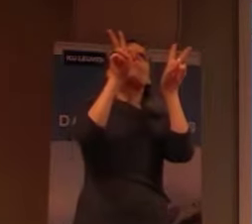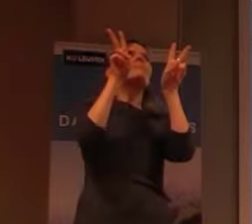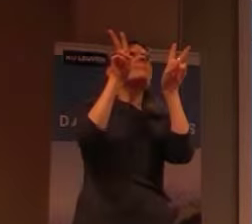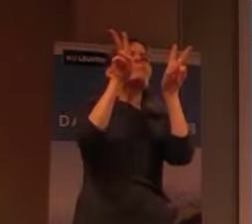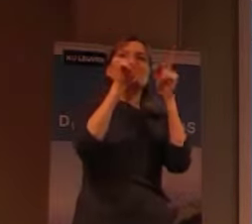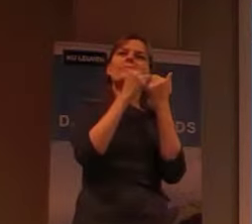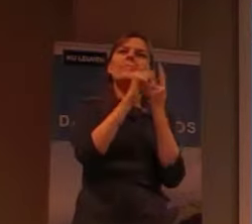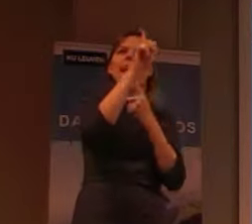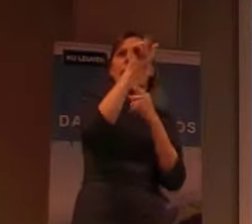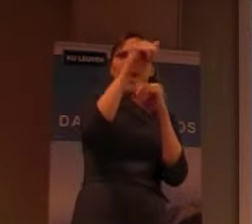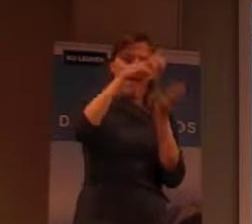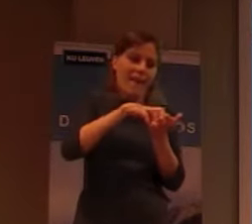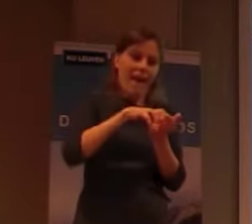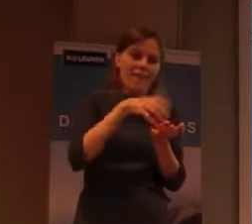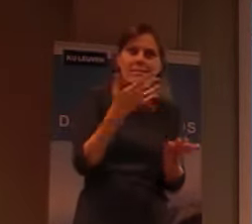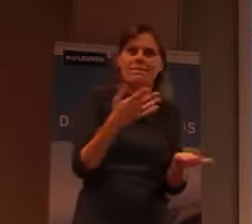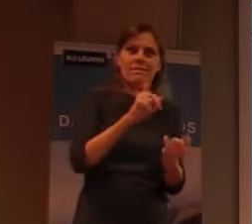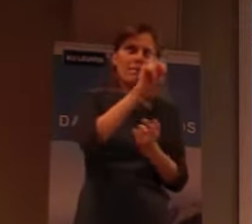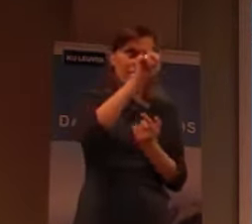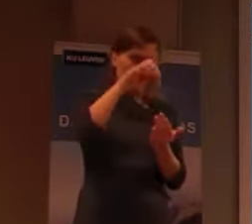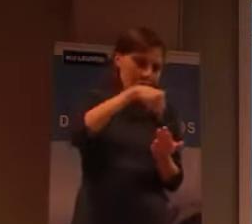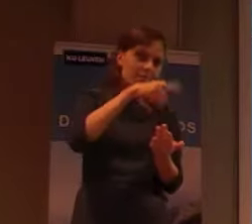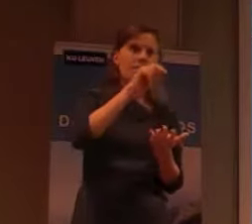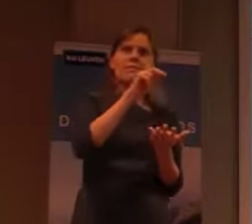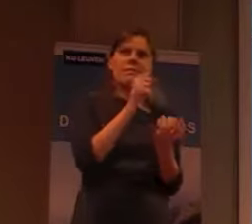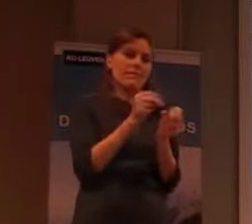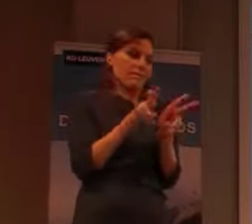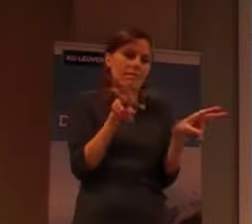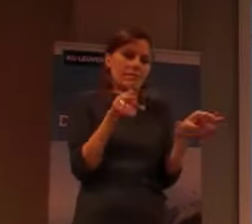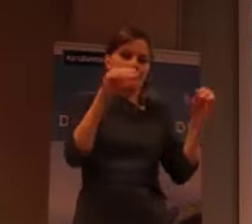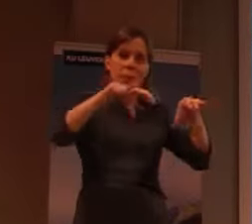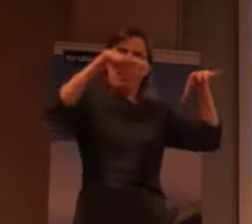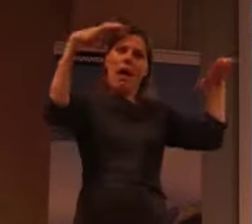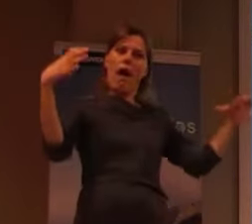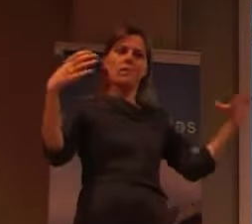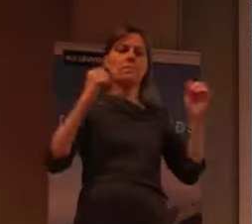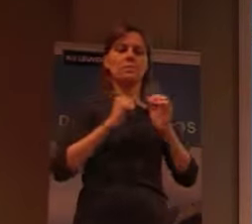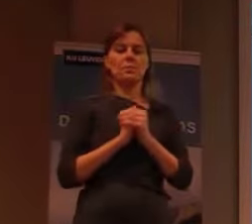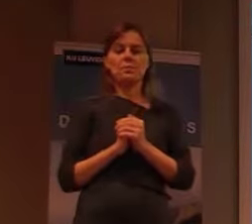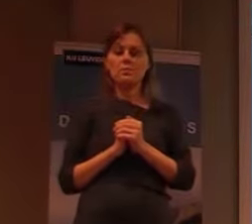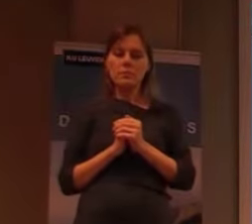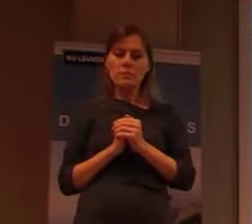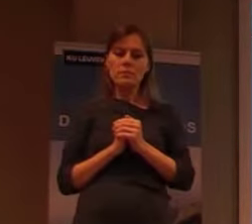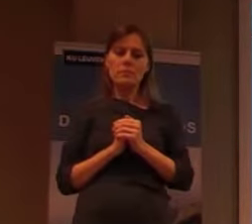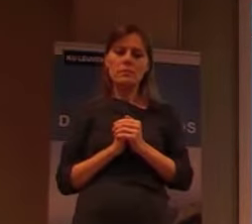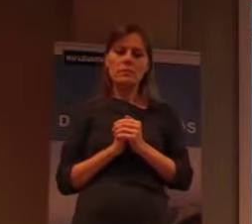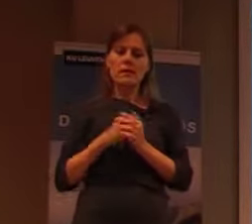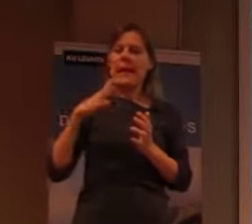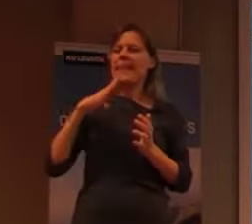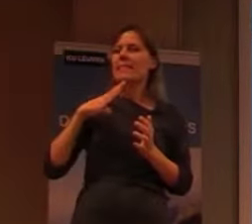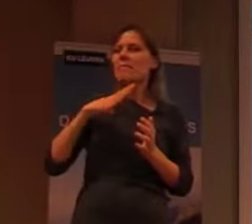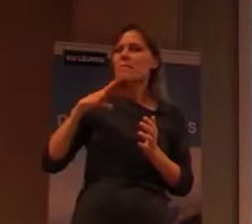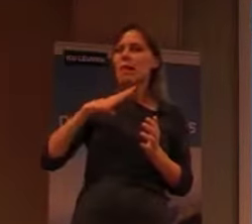hemel en aarde gesitueerd. En dus, het is interessant dat de mensen die eigenlijk